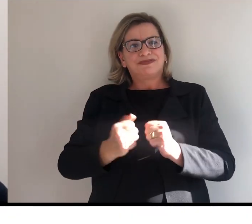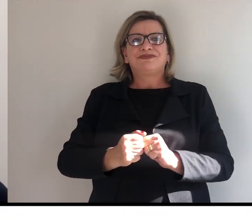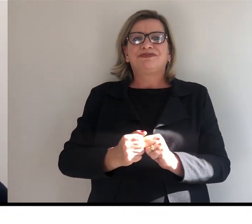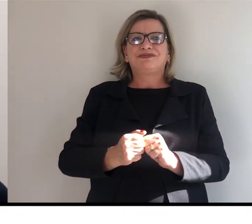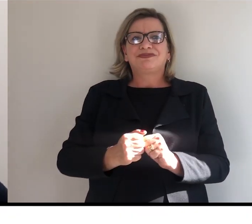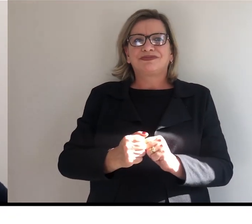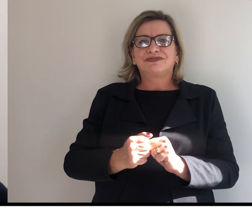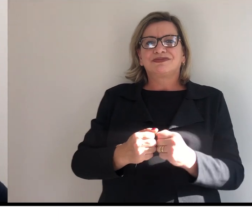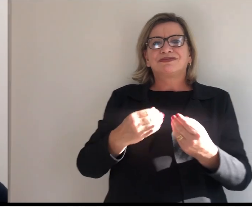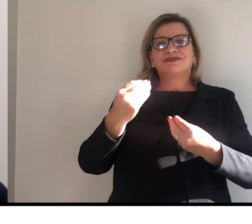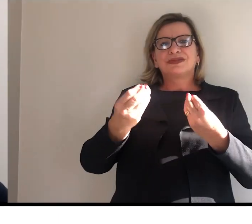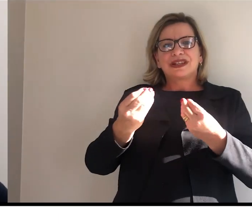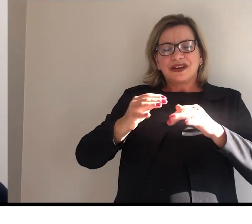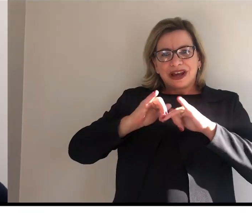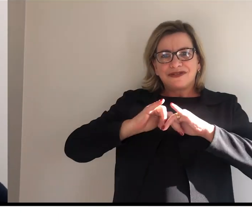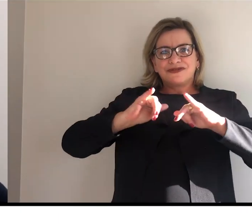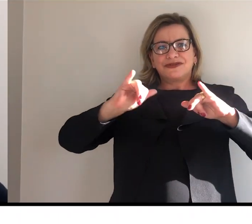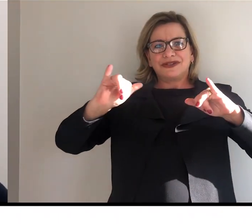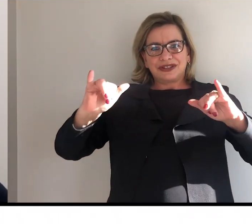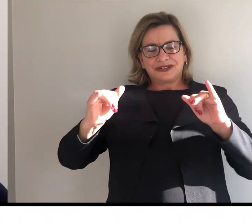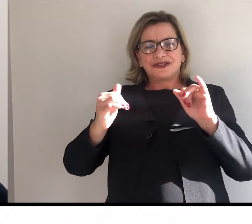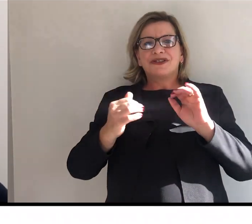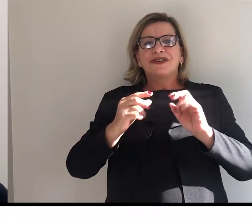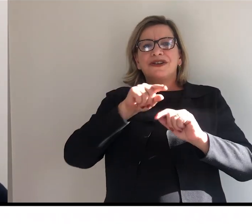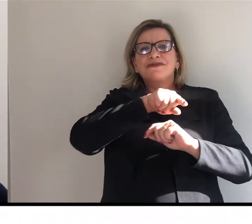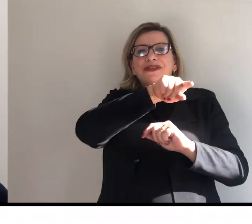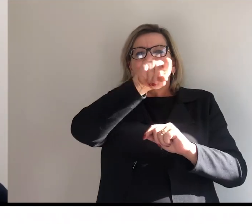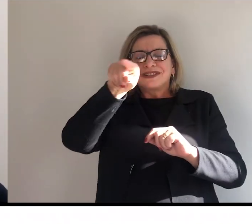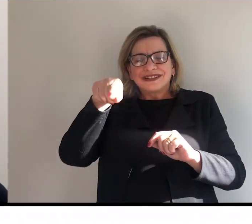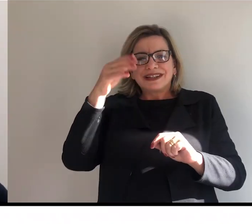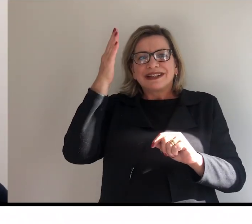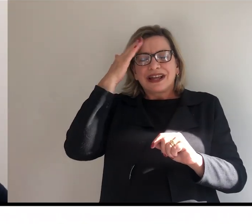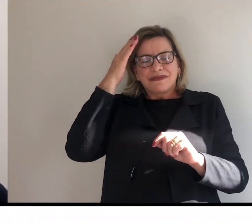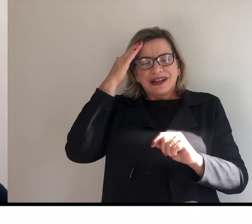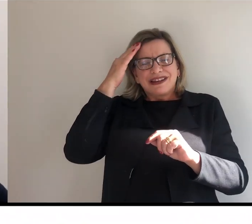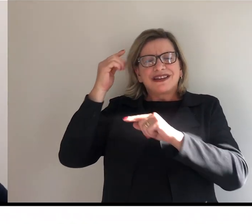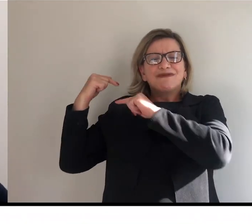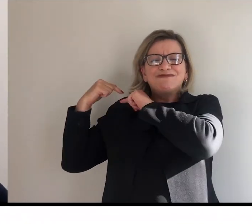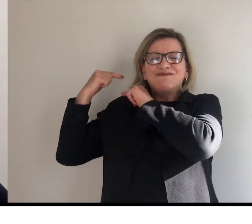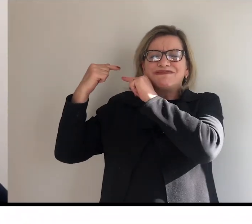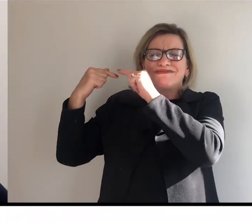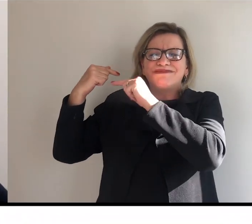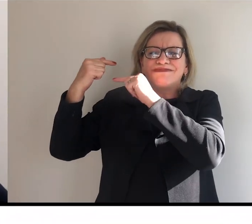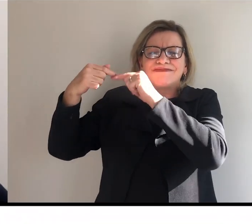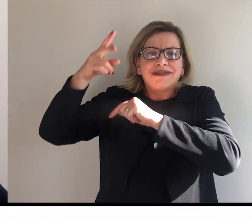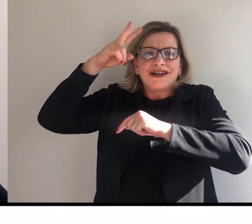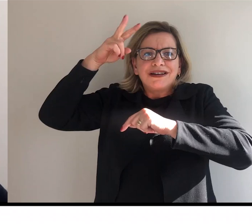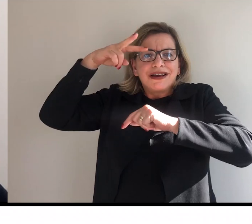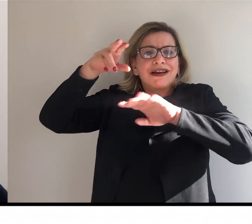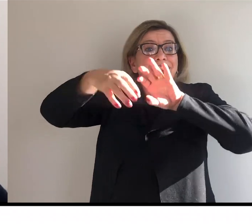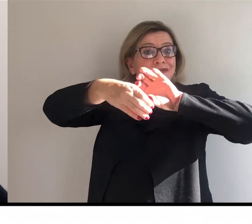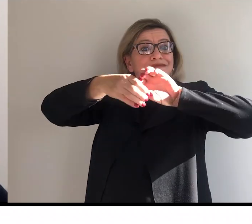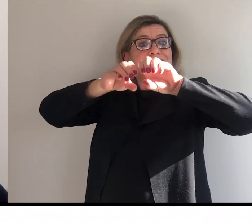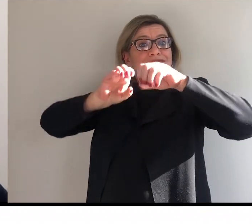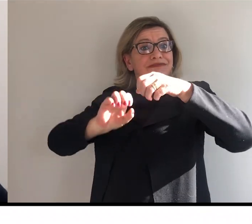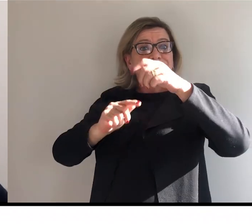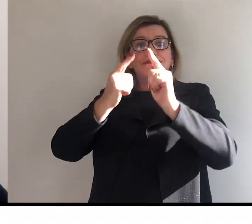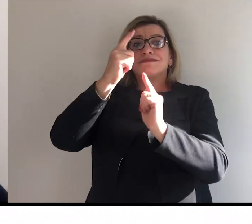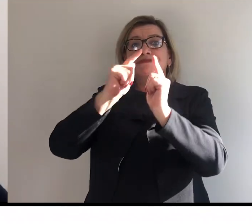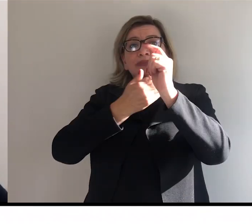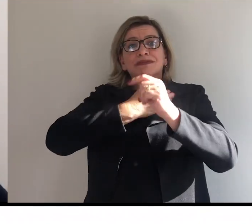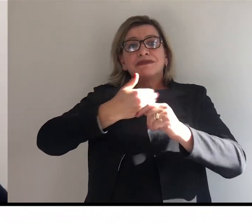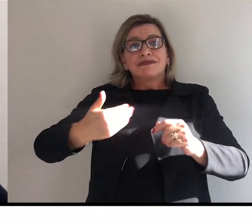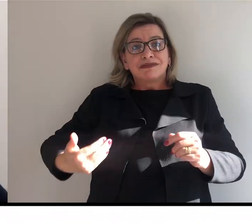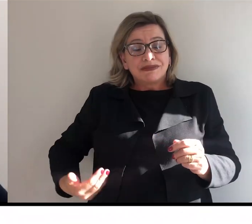Digo isso para destacar que nós já temos aí uma longa história na formação de gestores públicos. A primeira